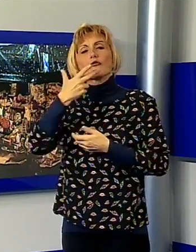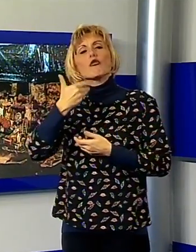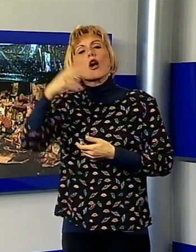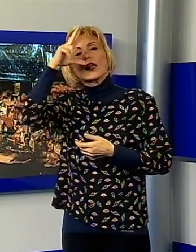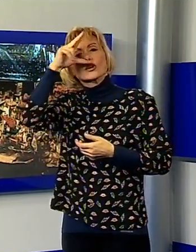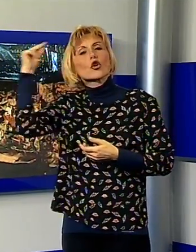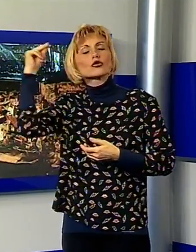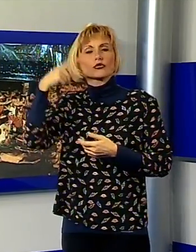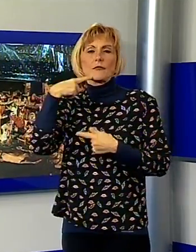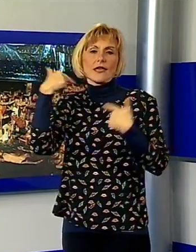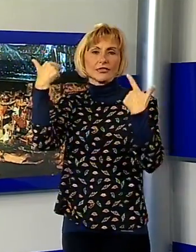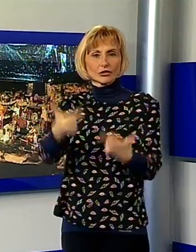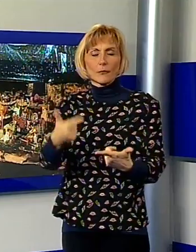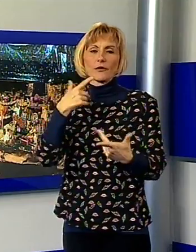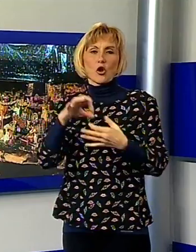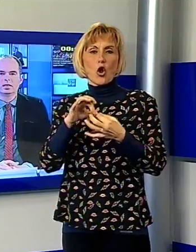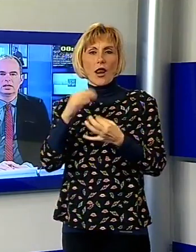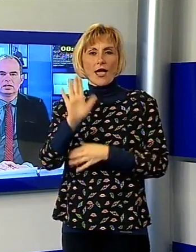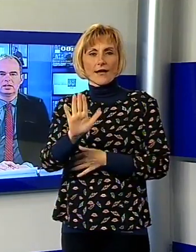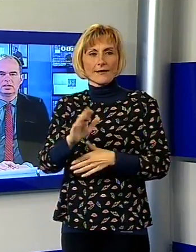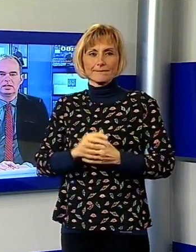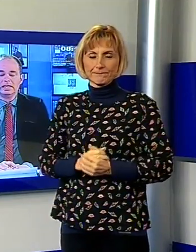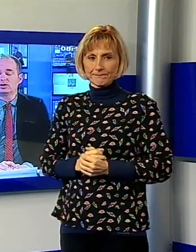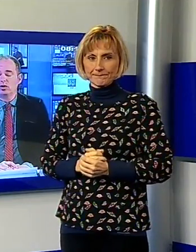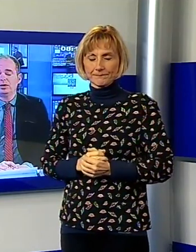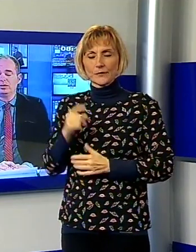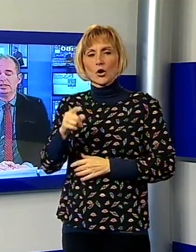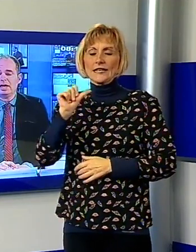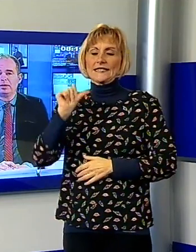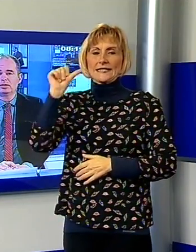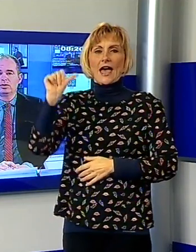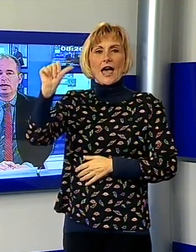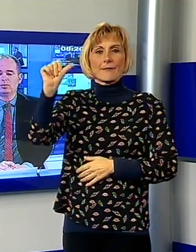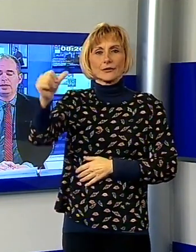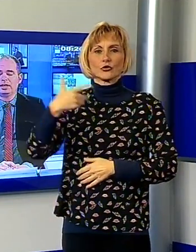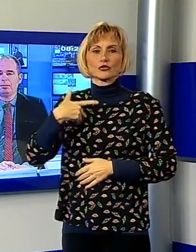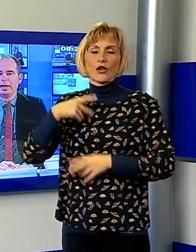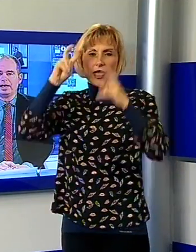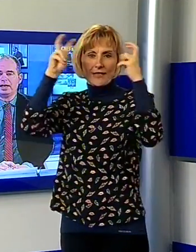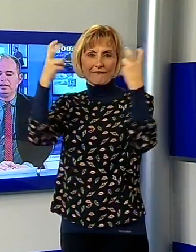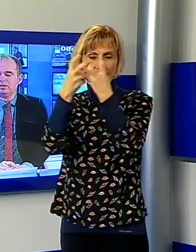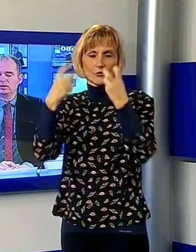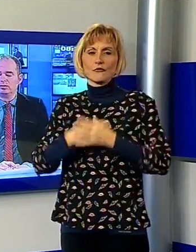giovanissimo collega. E adesso, come ogni sabato, la rubrica Parla il Vescovo.